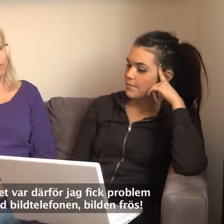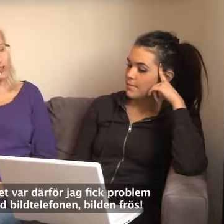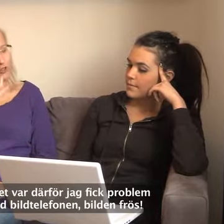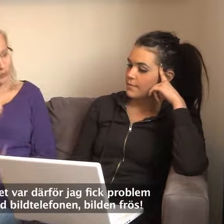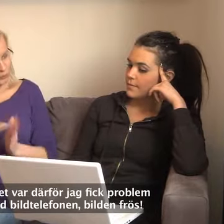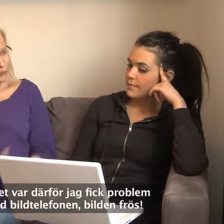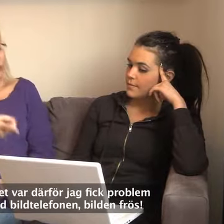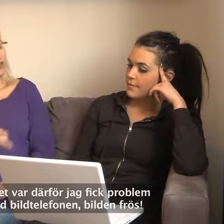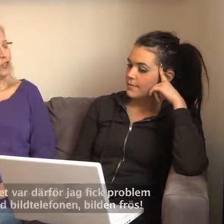frös.